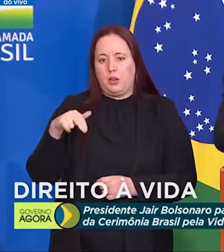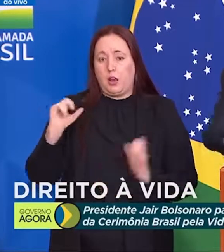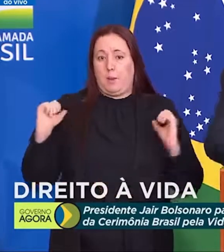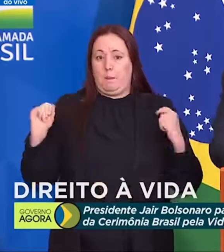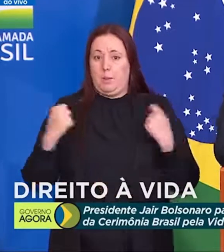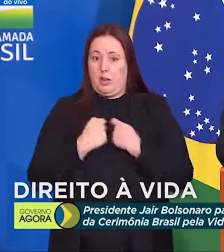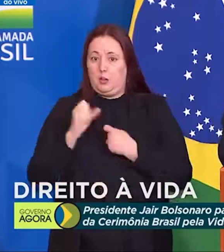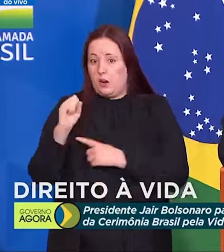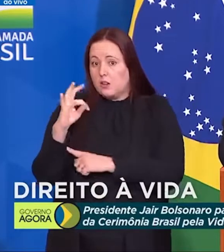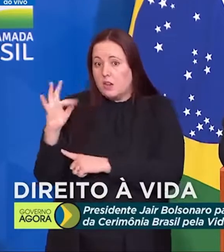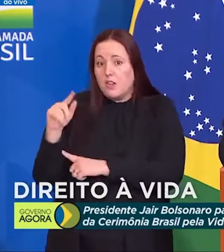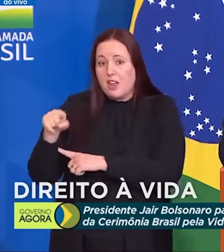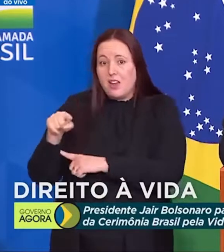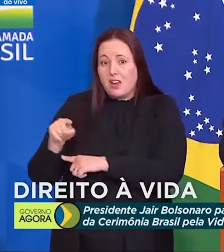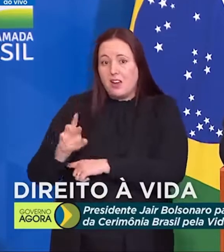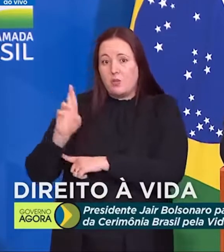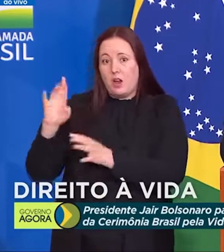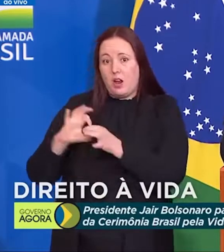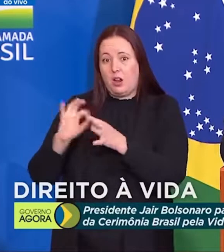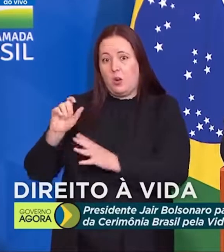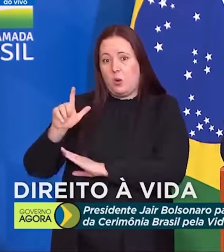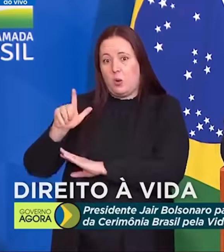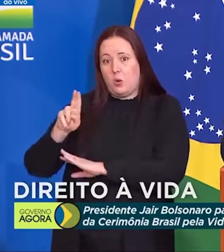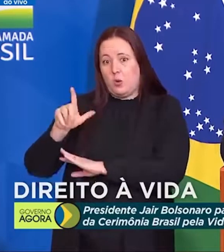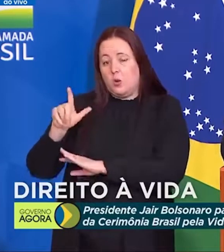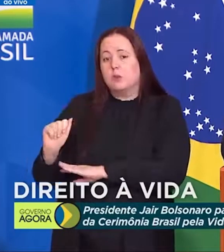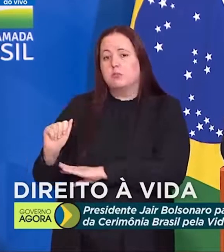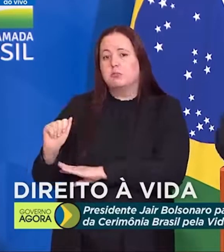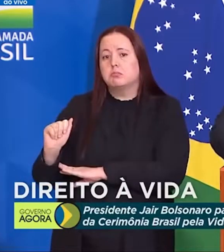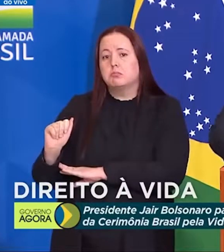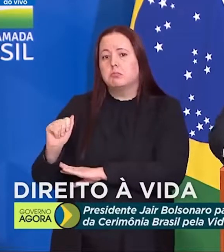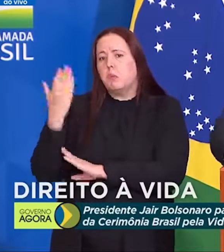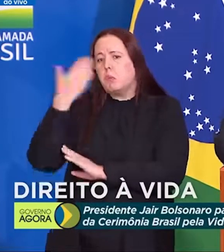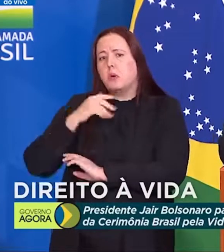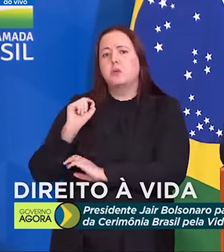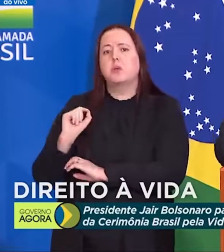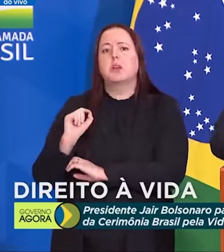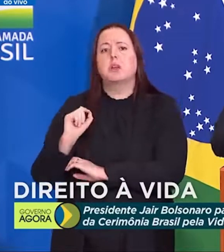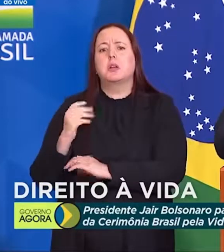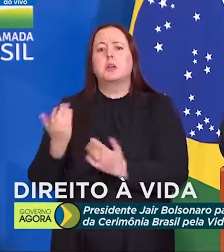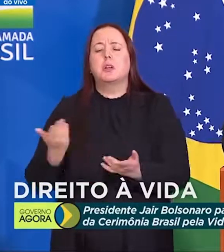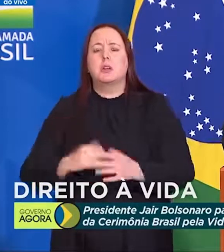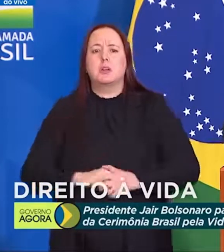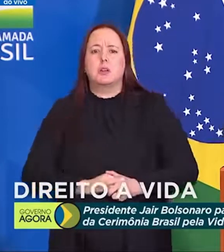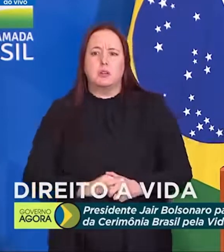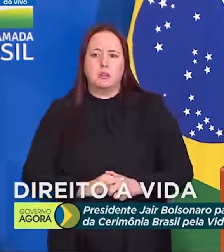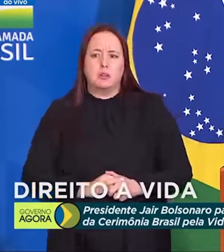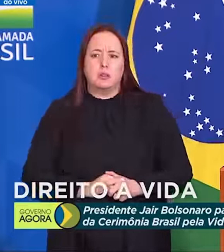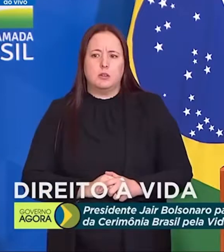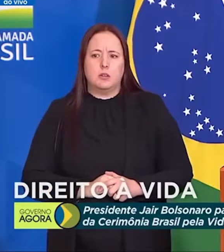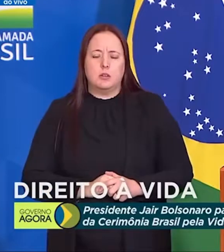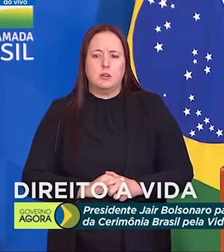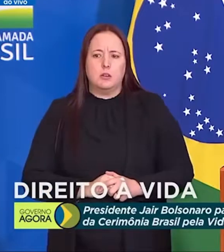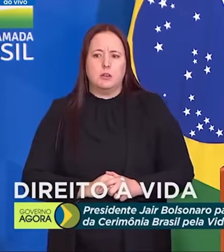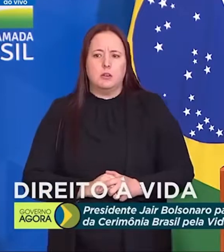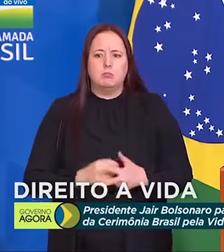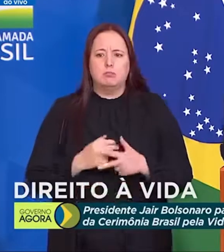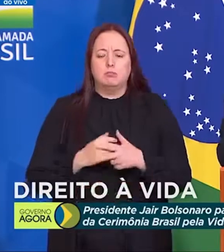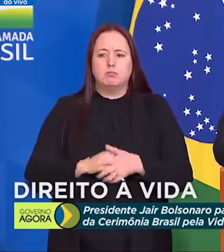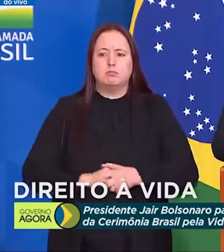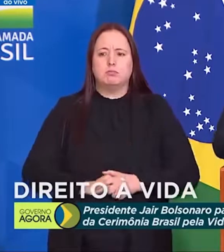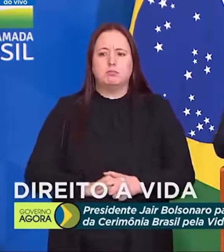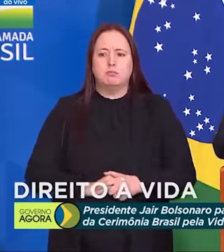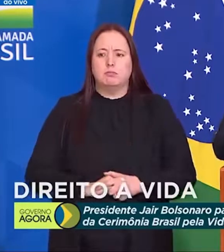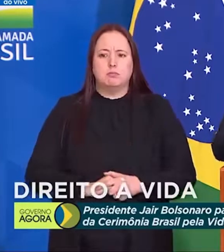Ele que botou o Lula em liberdade. E baseado no quê? No CEP, Código de Endereçamento Postal.